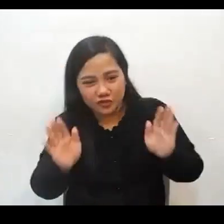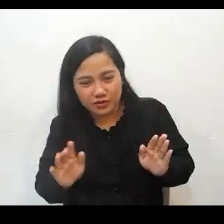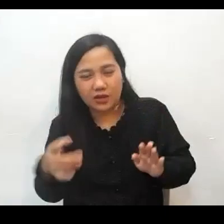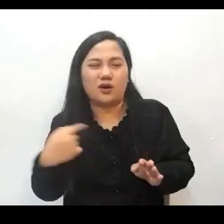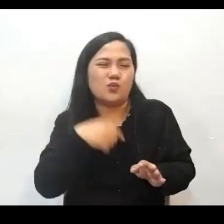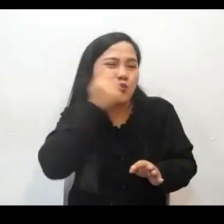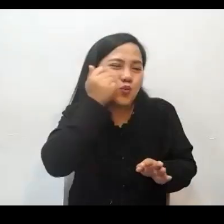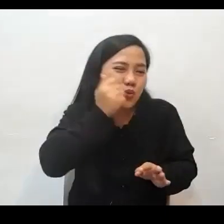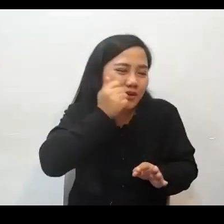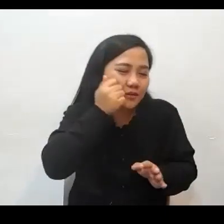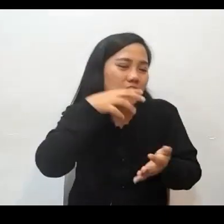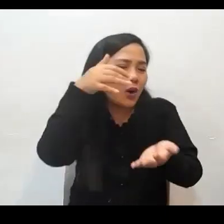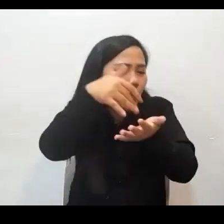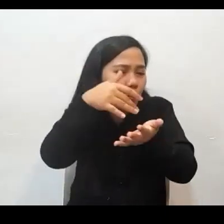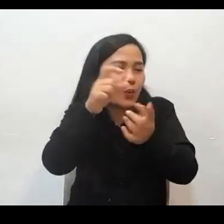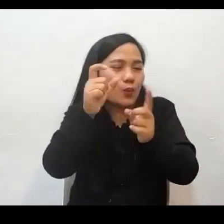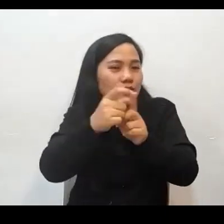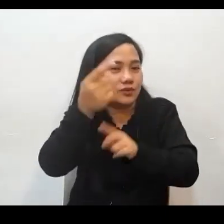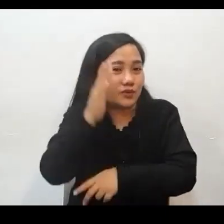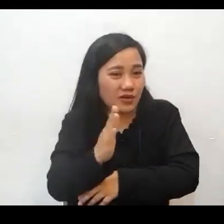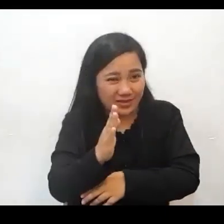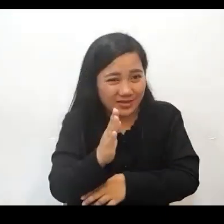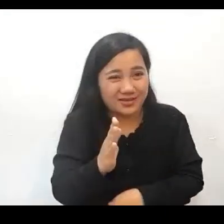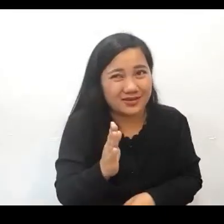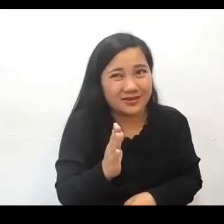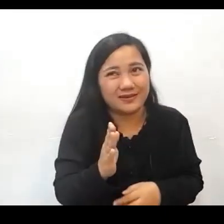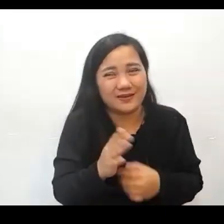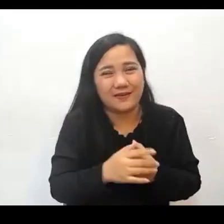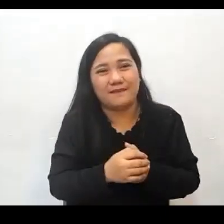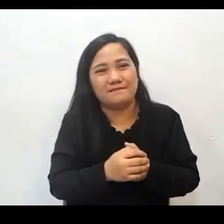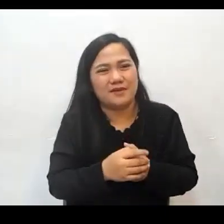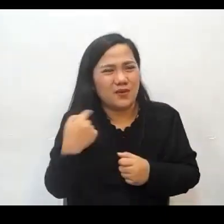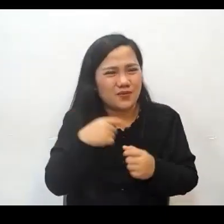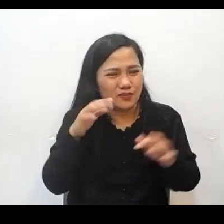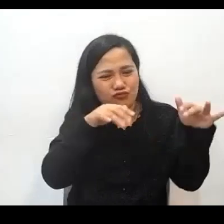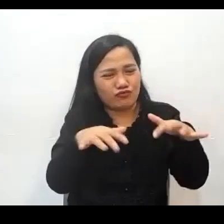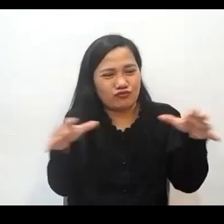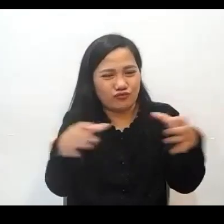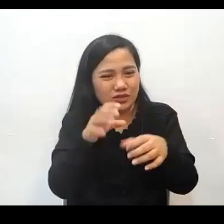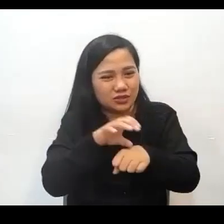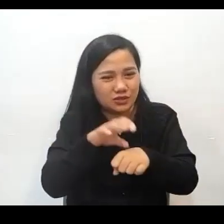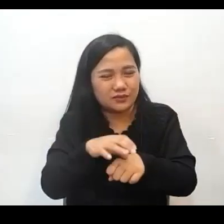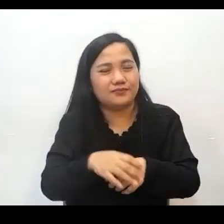kaya yung dahilan kung bakit tuwing Merkoles at tuwing Linggo tayo po ay nagtitipon upang mag-aral ng salita ng Diyos